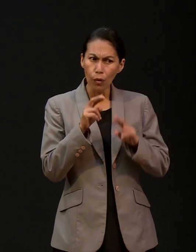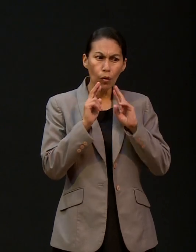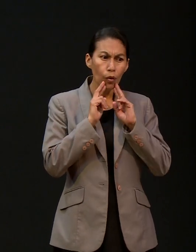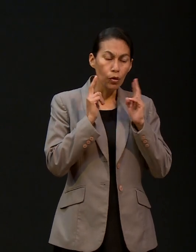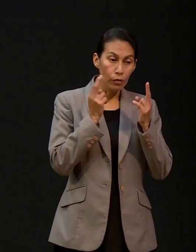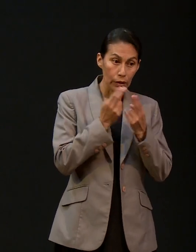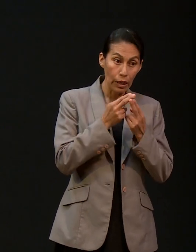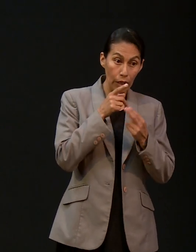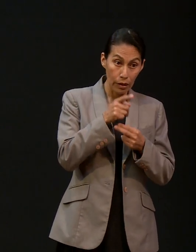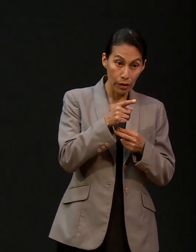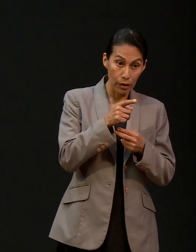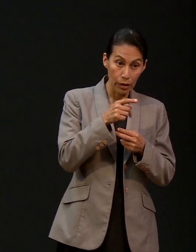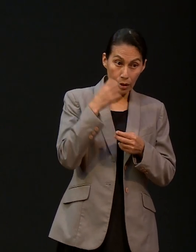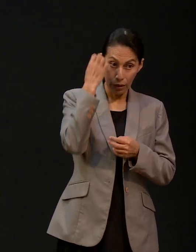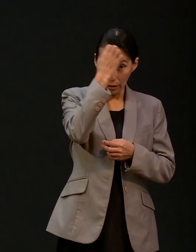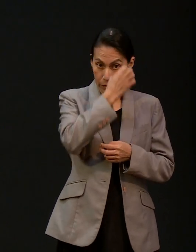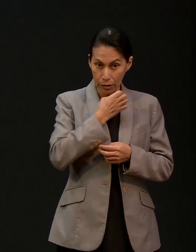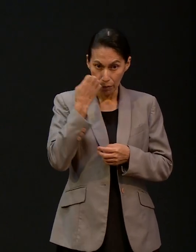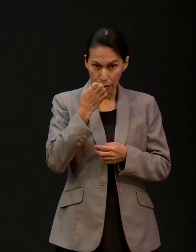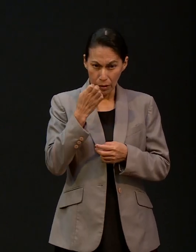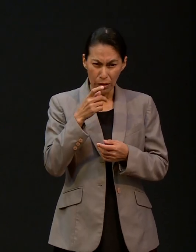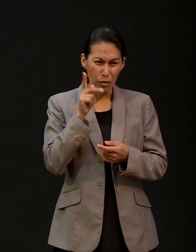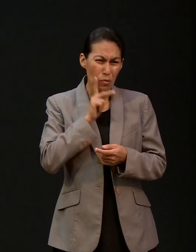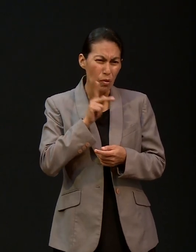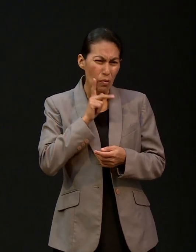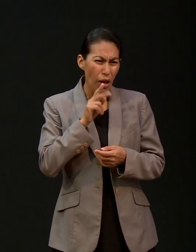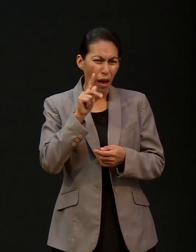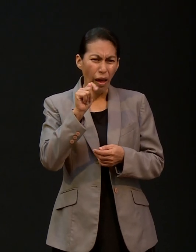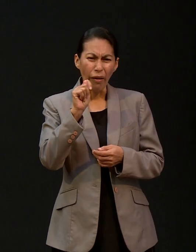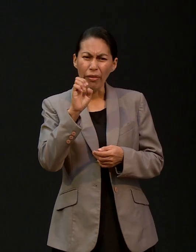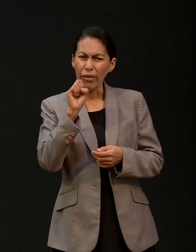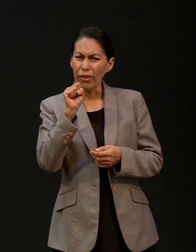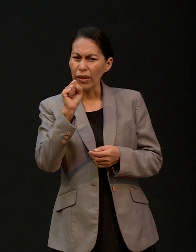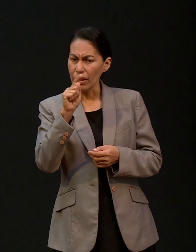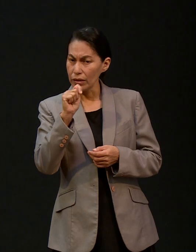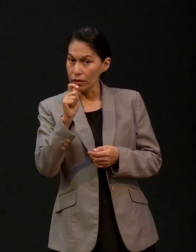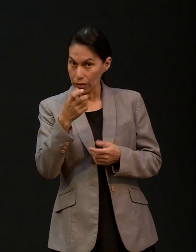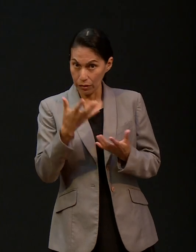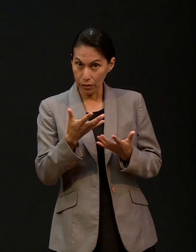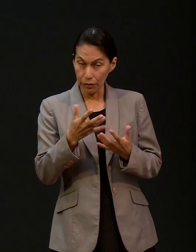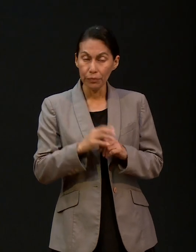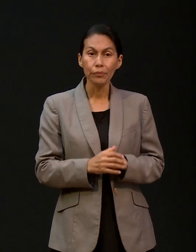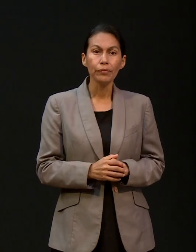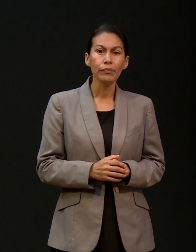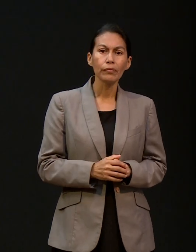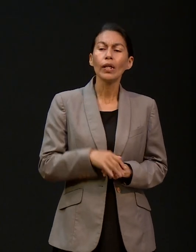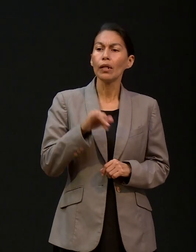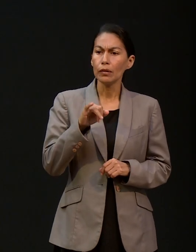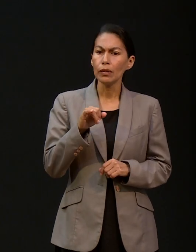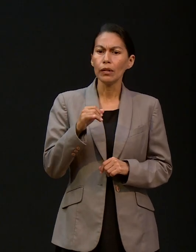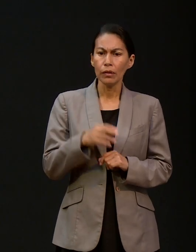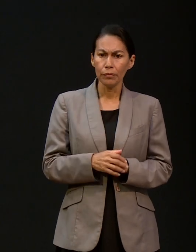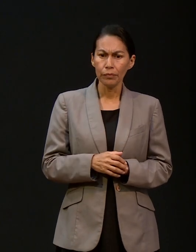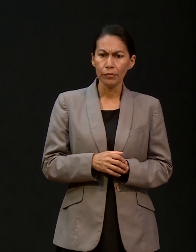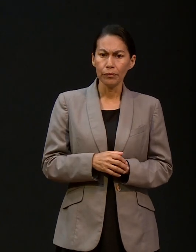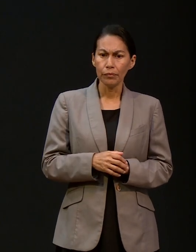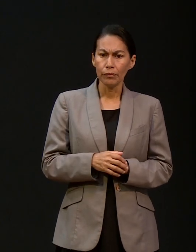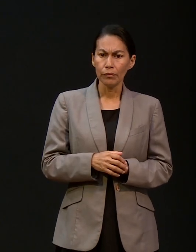universidad, ¿fue donde te aplicaron el test? Sí, fuimos hasta allá. Y ahí hicimos una